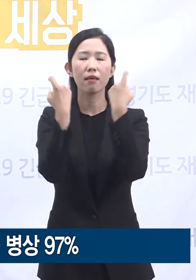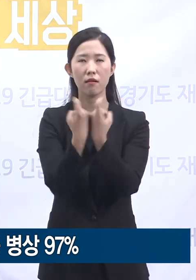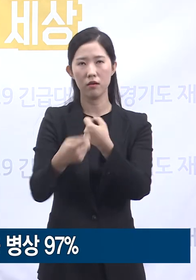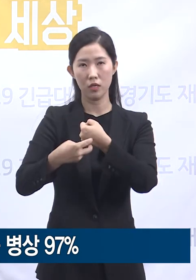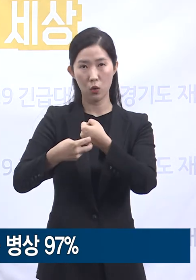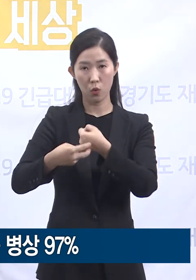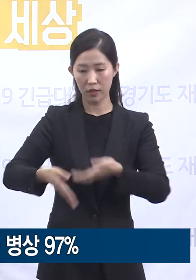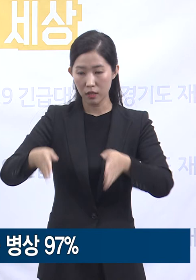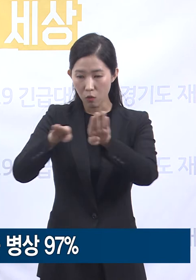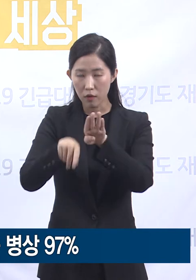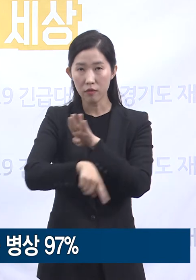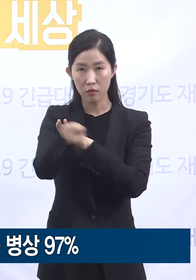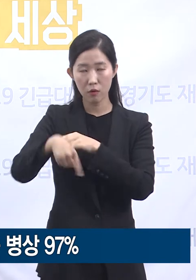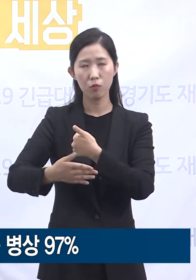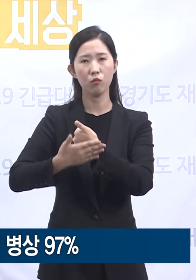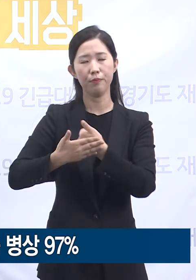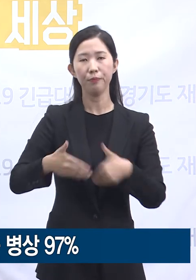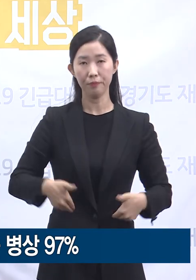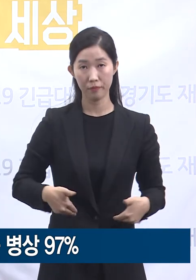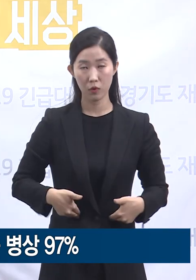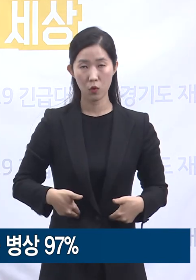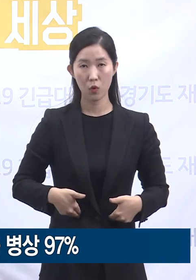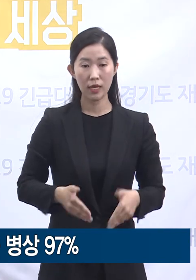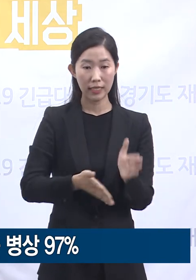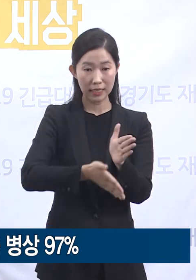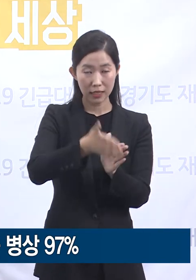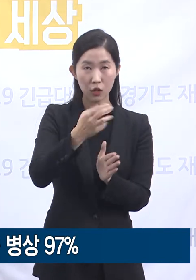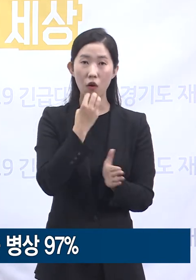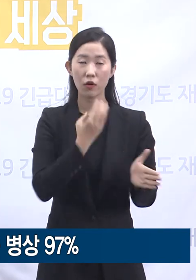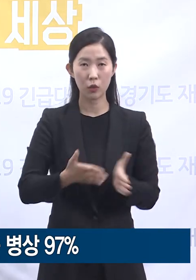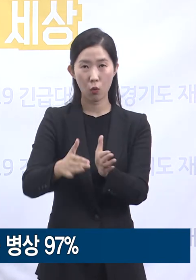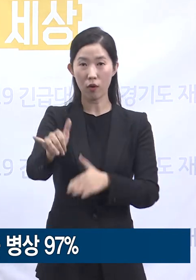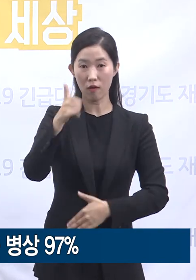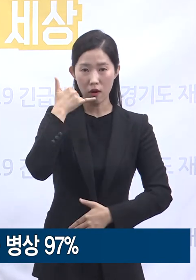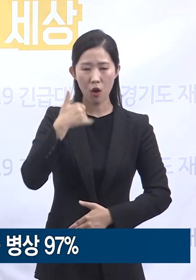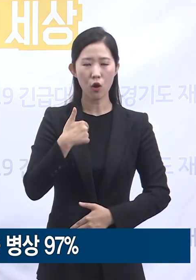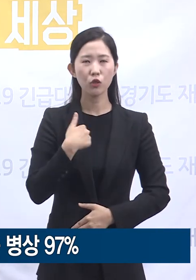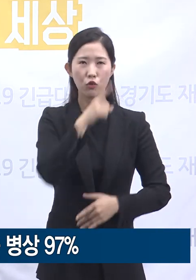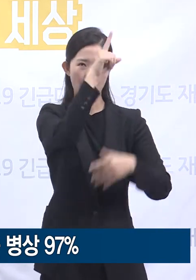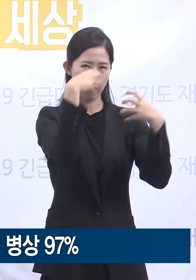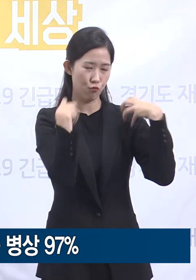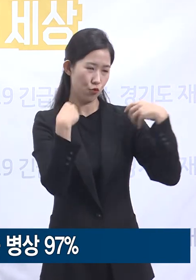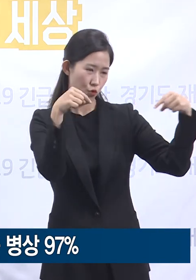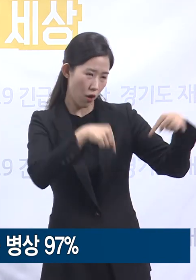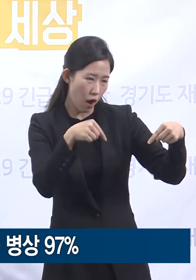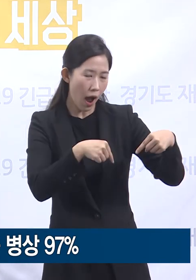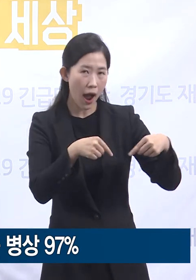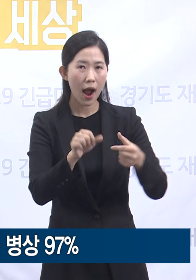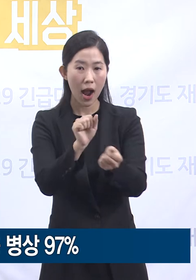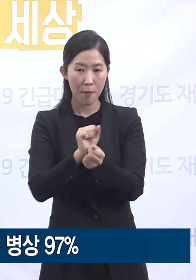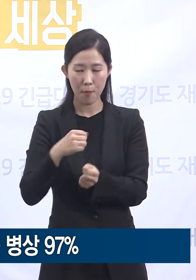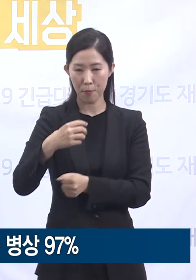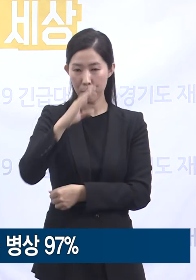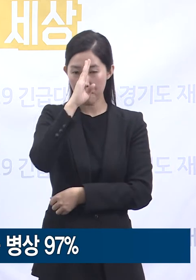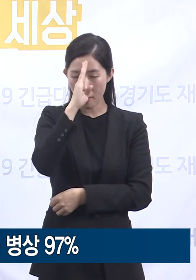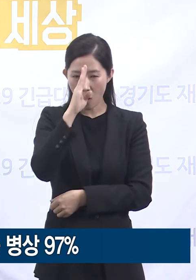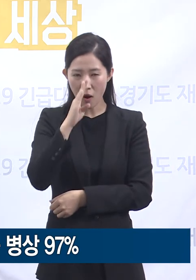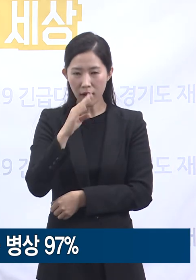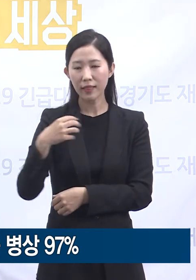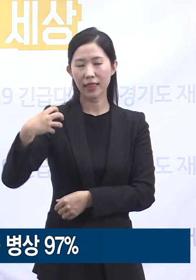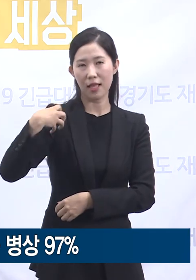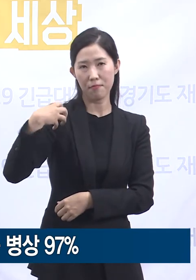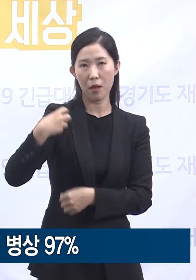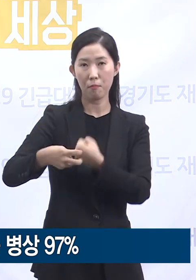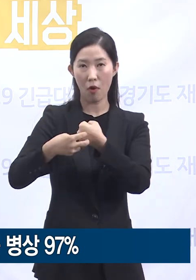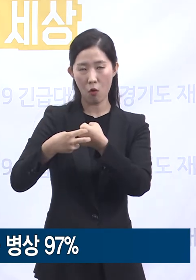시군을 통해서 도에 연락주시면 정부와 협의하여 감염병 전담병원으로 추가 지정하고 그런 협력에 대한